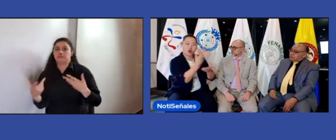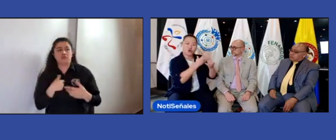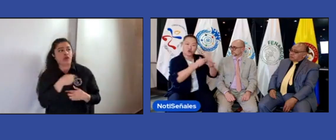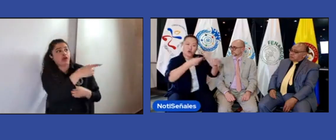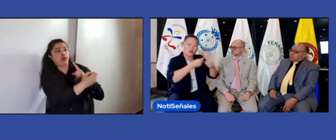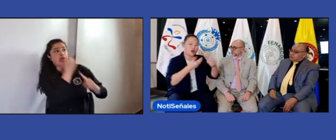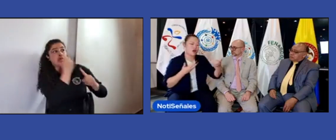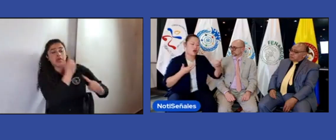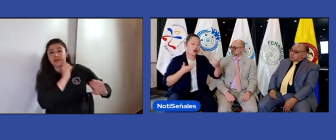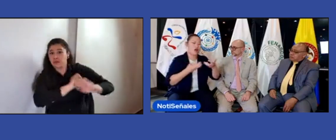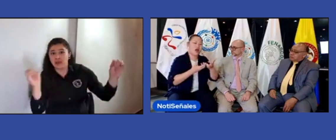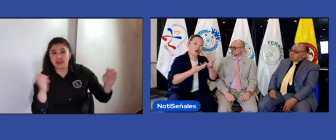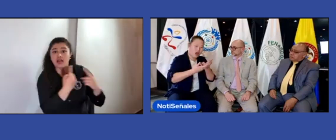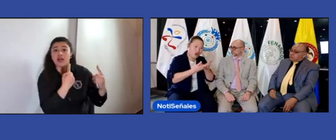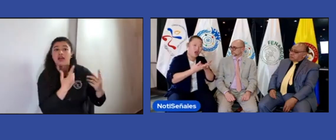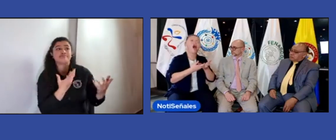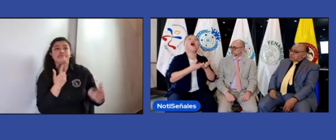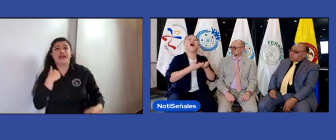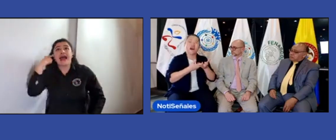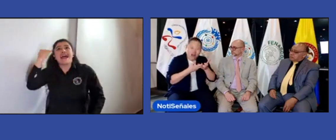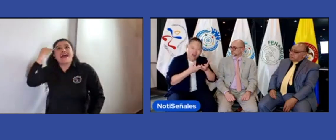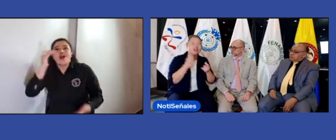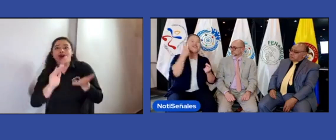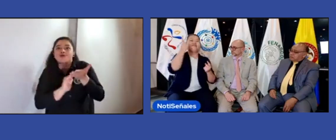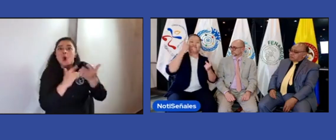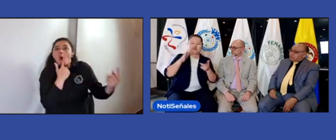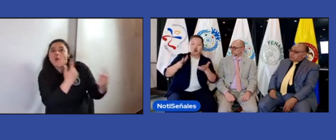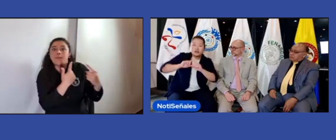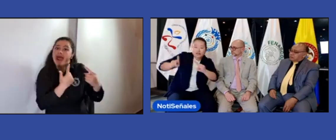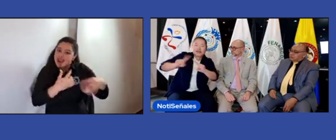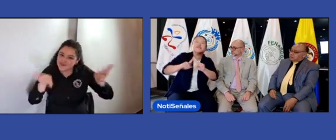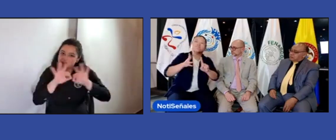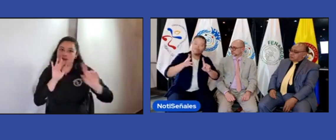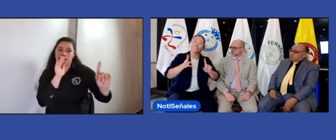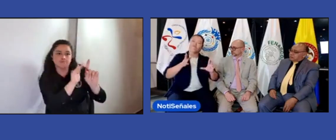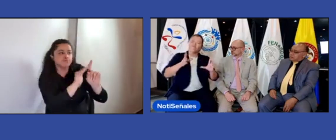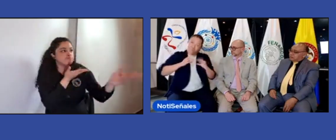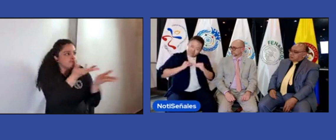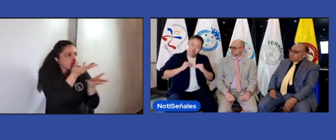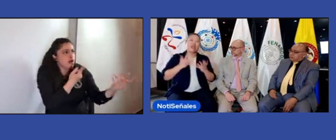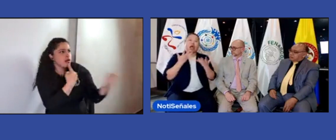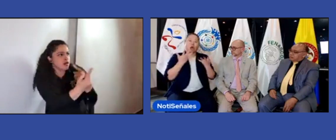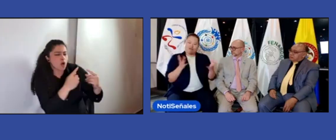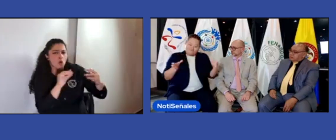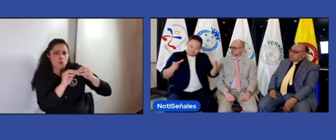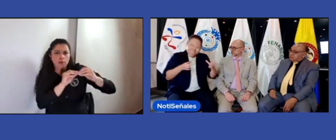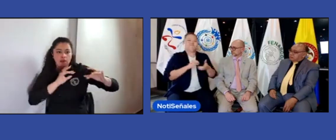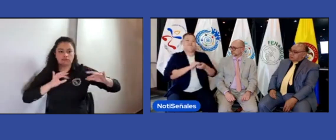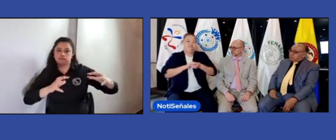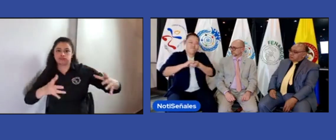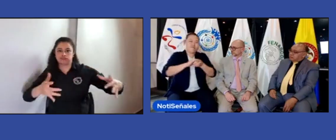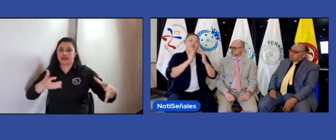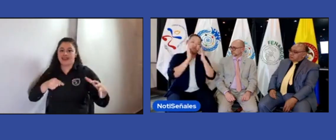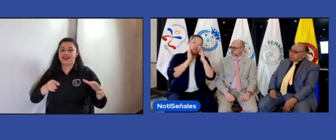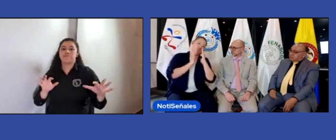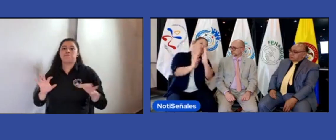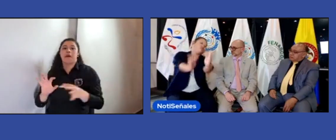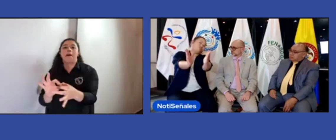si proponemos las cosas, si lo dialogamos, vamos a encontrar esos puntos comunes y vamos a trabajar unidos